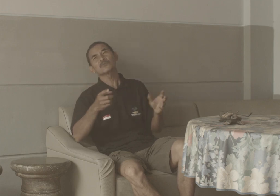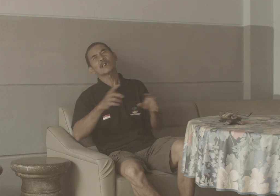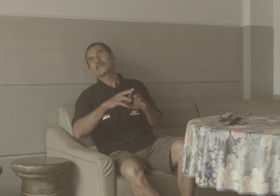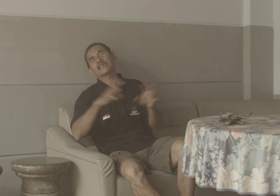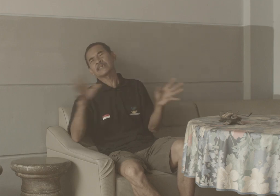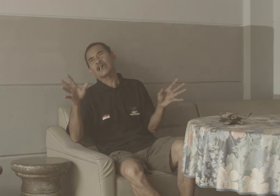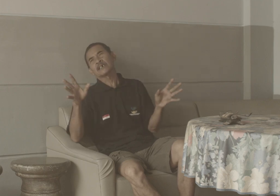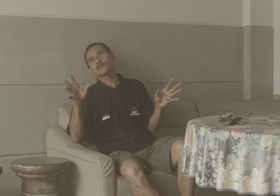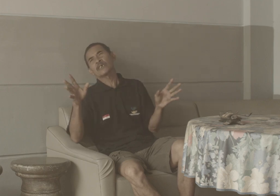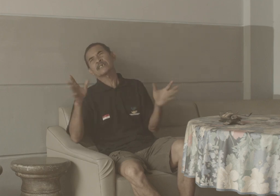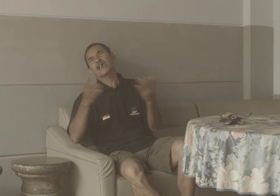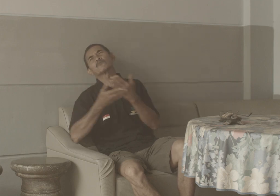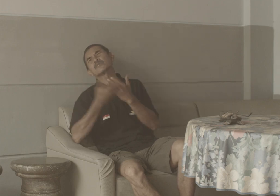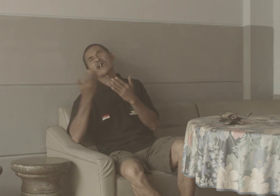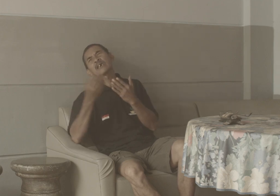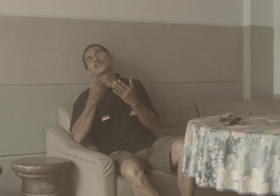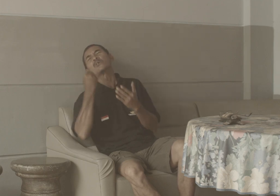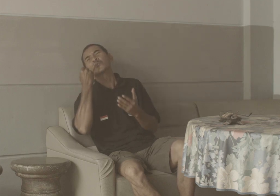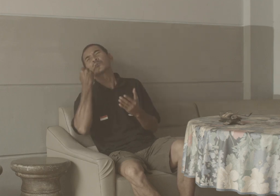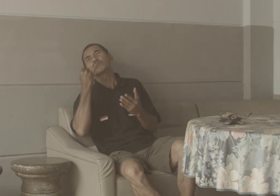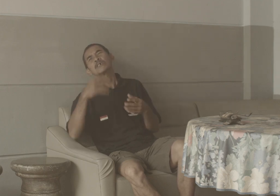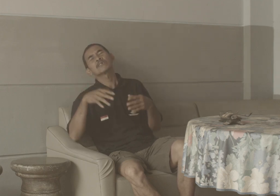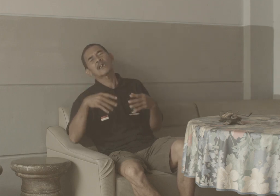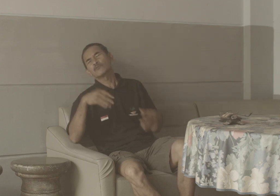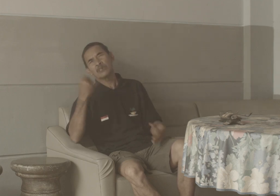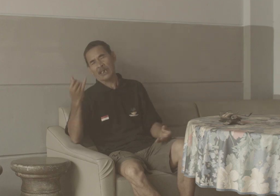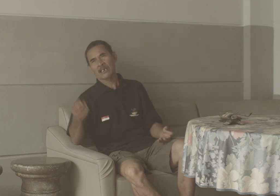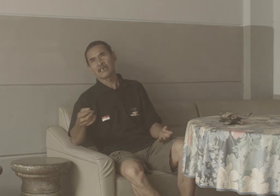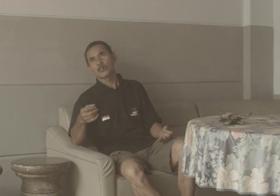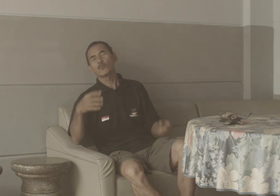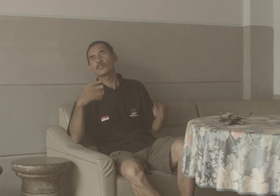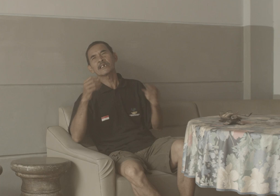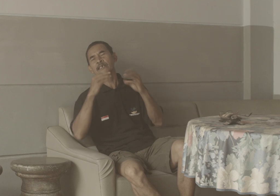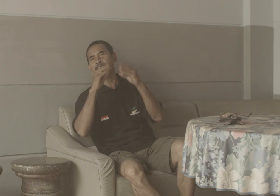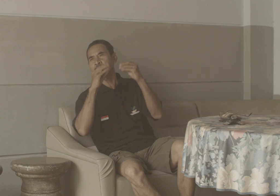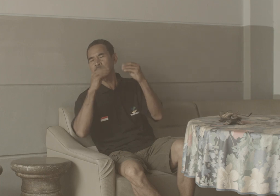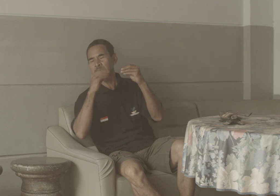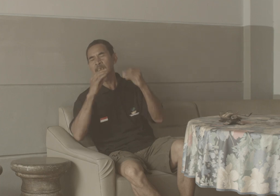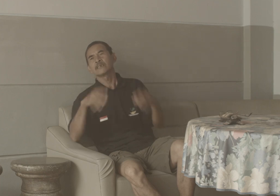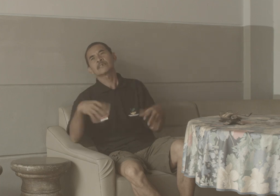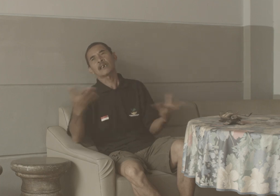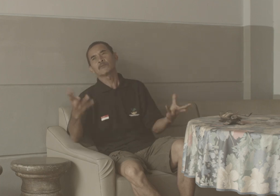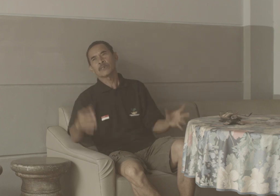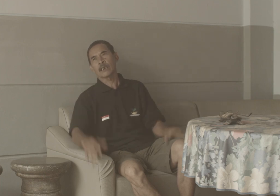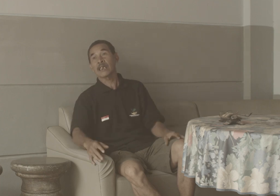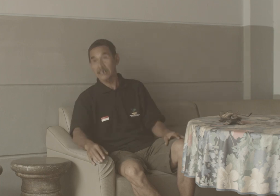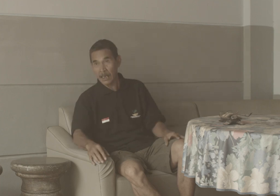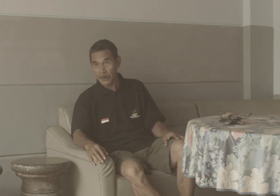sudah biasa Sudah sangat mudah Sangat mudah Komunikasi sangat mudah Karena apa